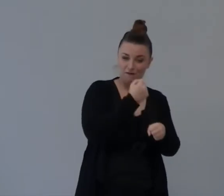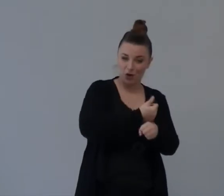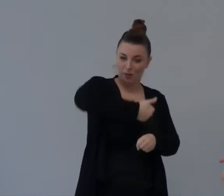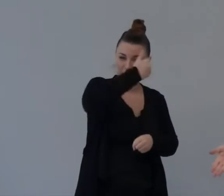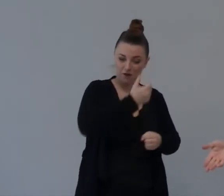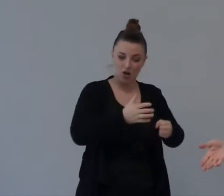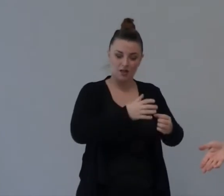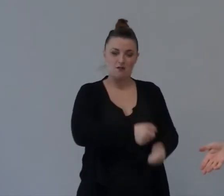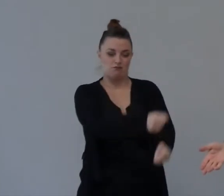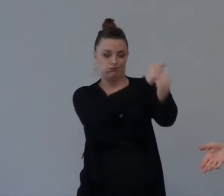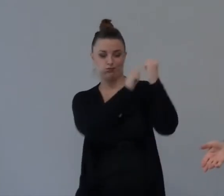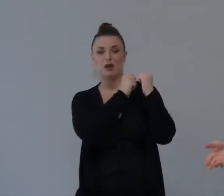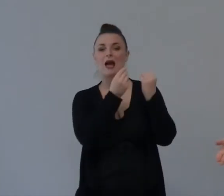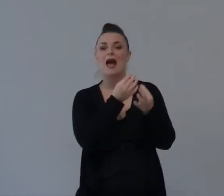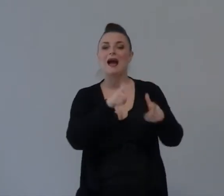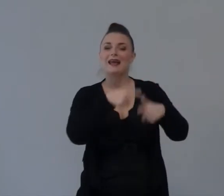Dalla